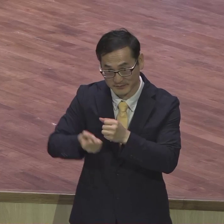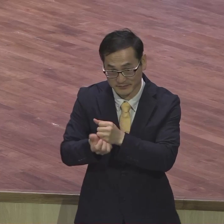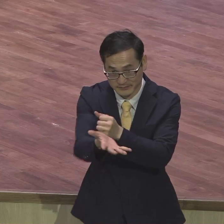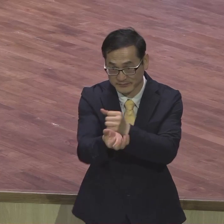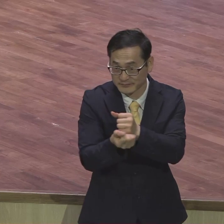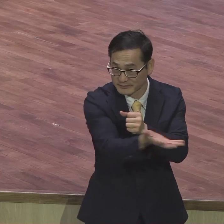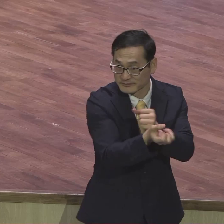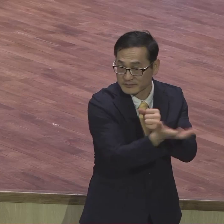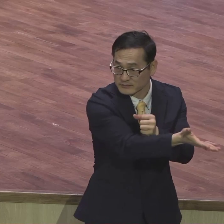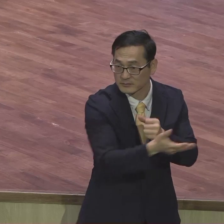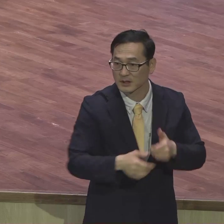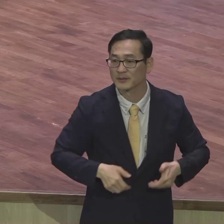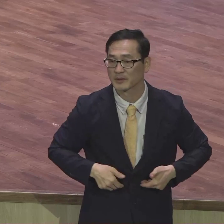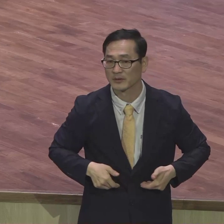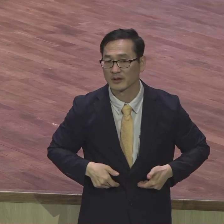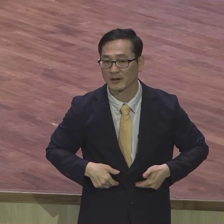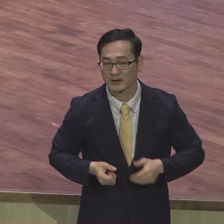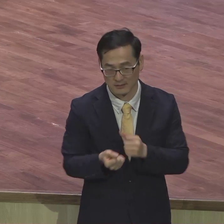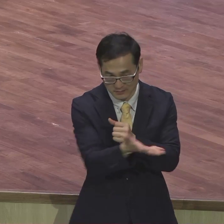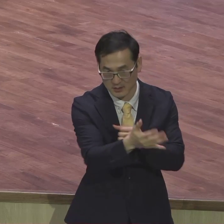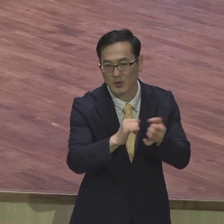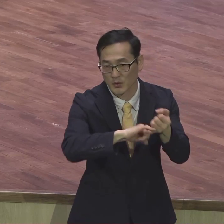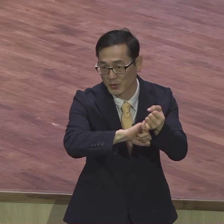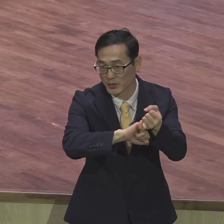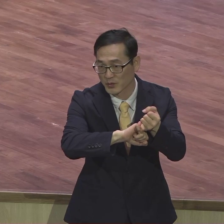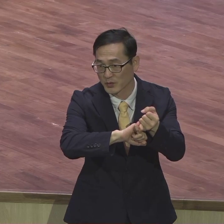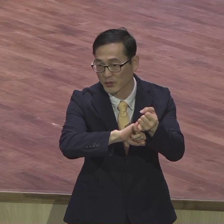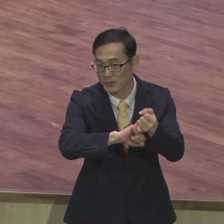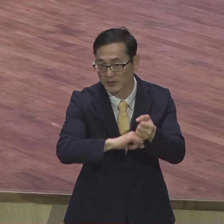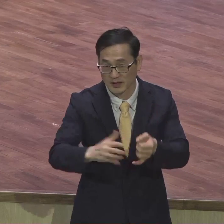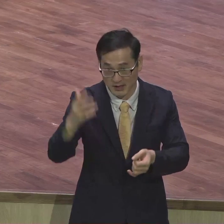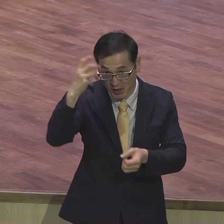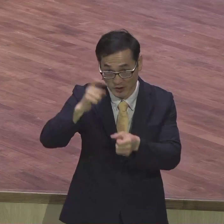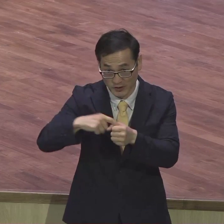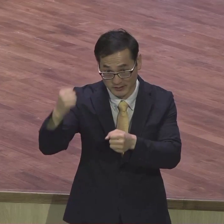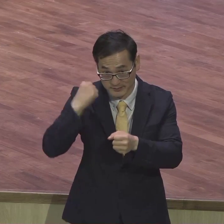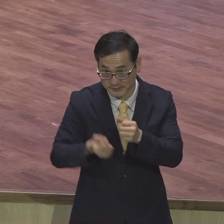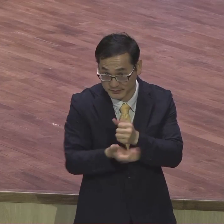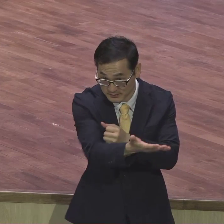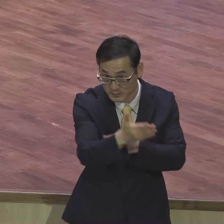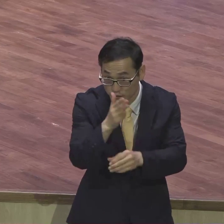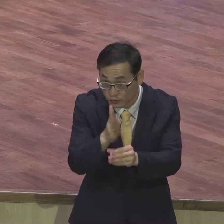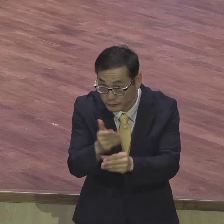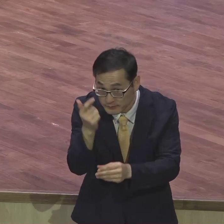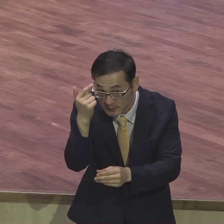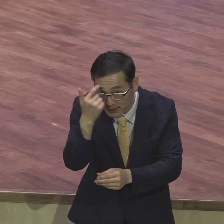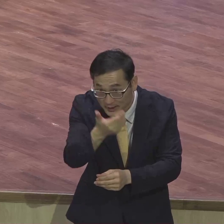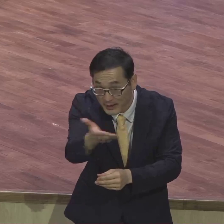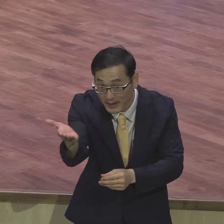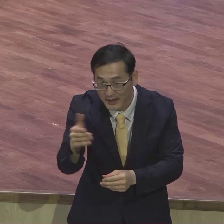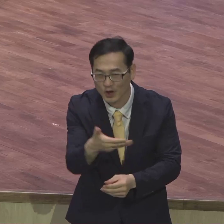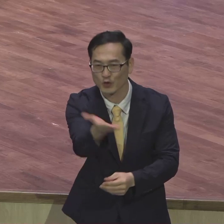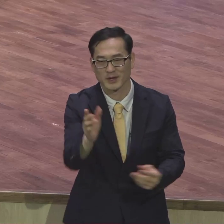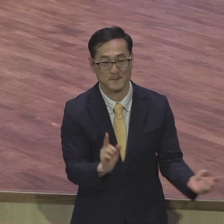물어봅시다 영적 영향력 입히고 있습니까? 여러분 만나면 사람들이 감동을 받아 영적으로 야